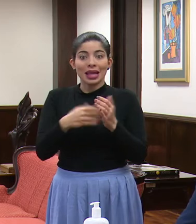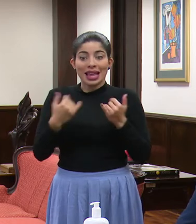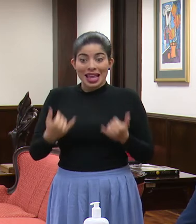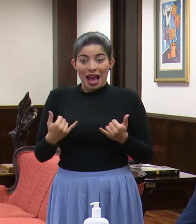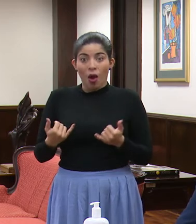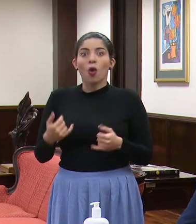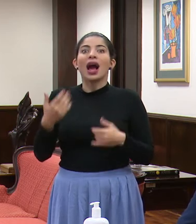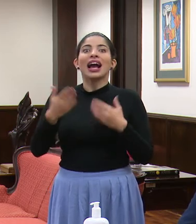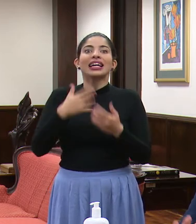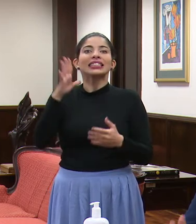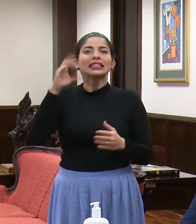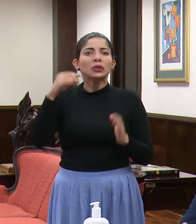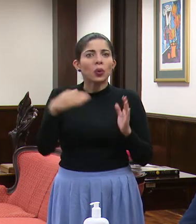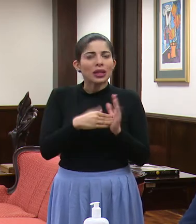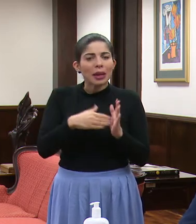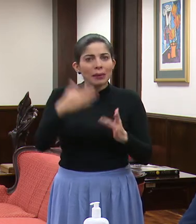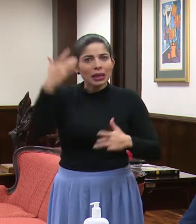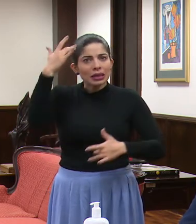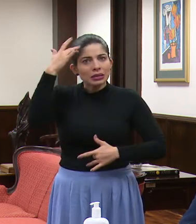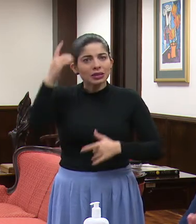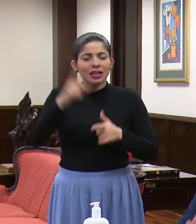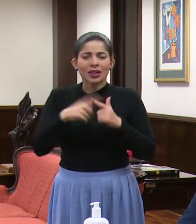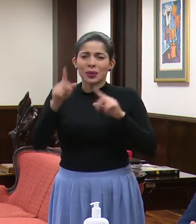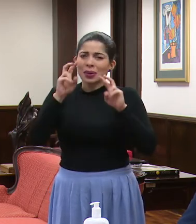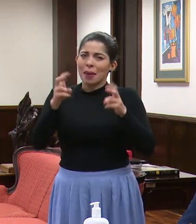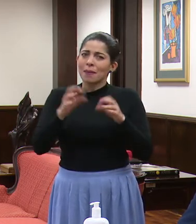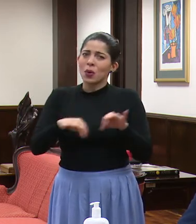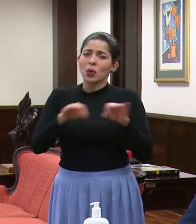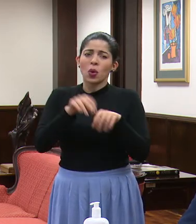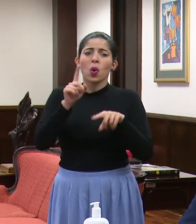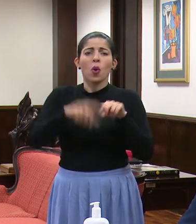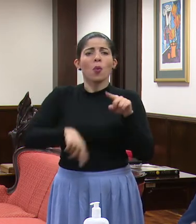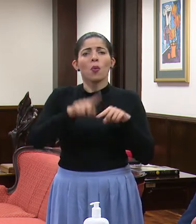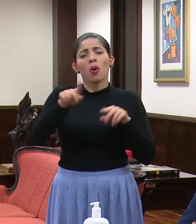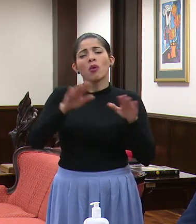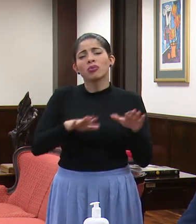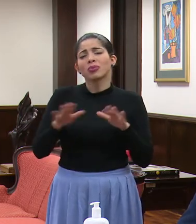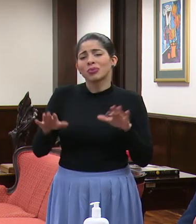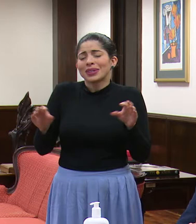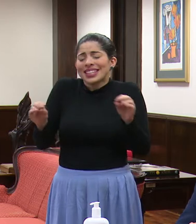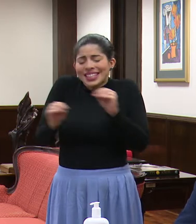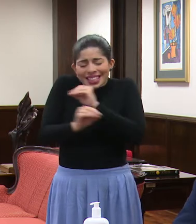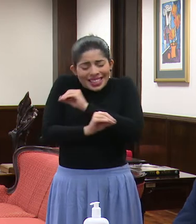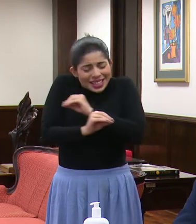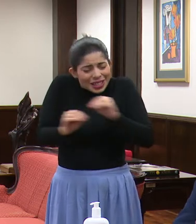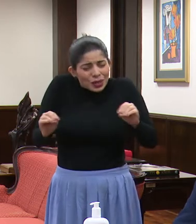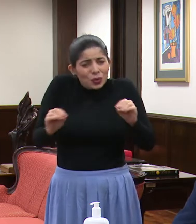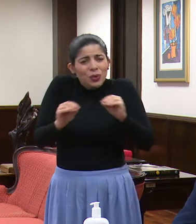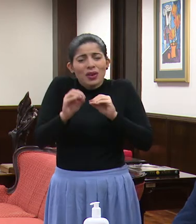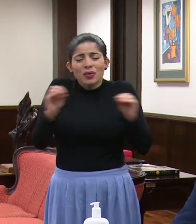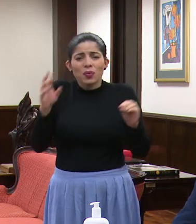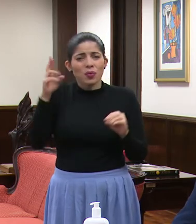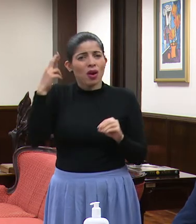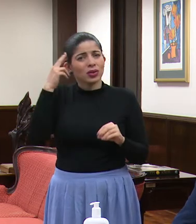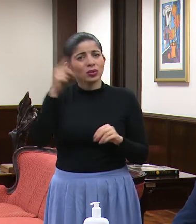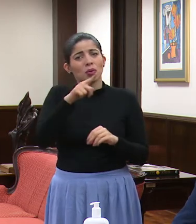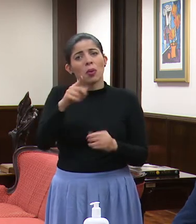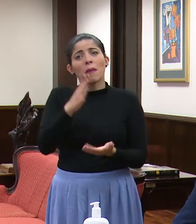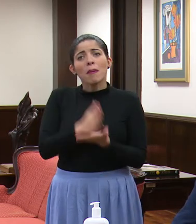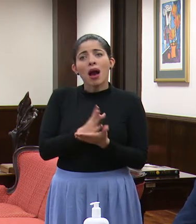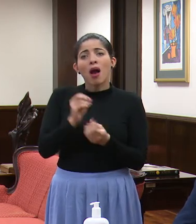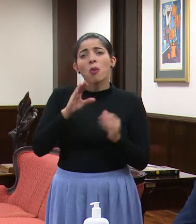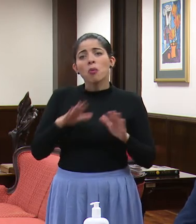mil casos tiene Italia, entonces eso es un tema muy importante, no podemos bajar la guardia bajo ninguna circunstancia, en este momento